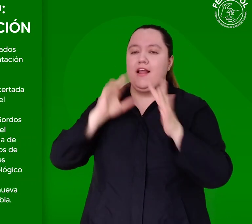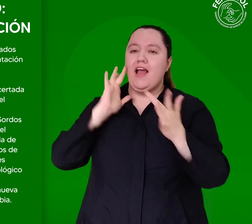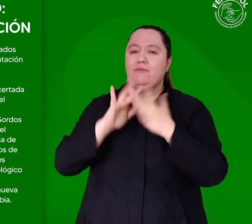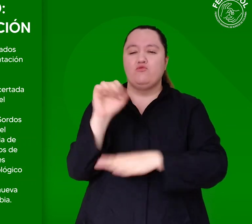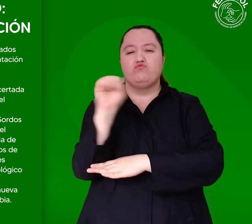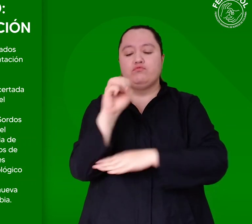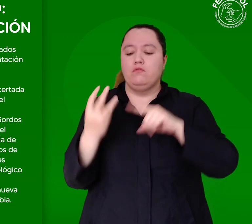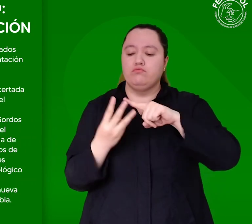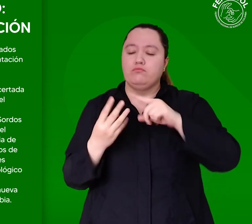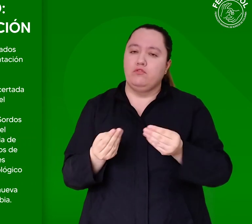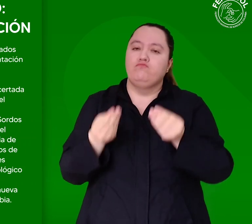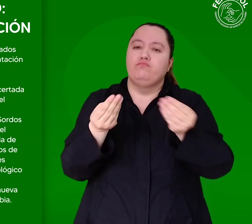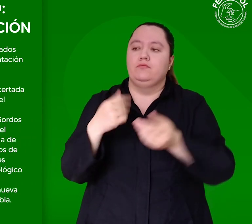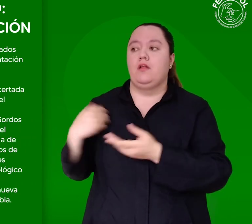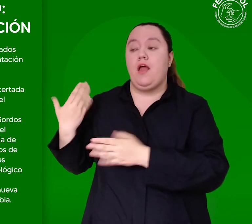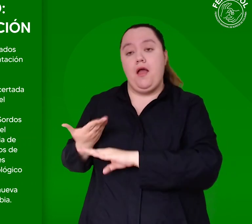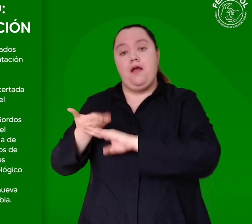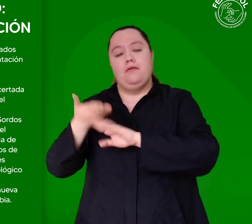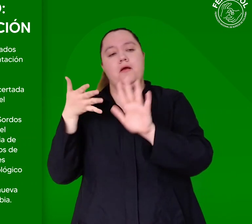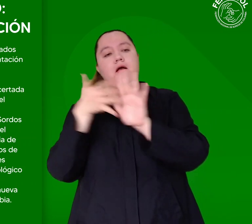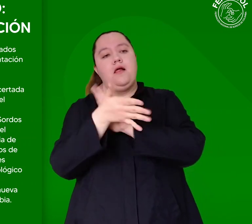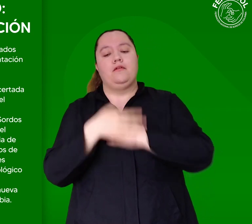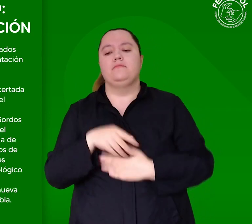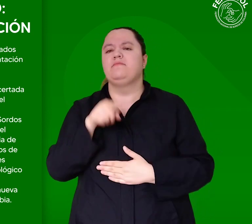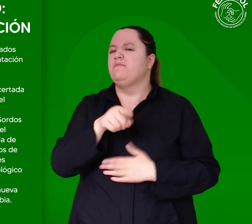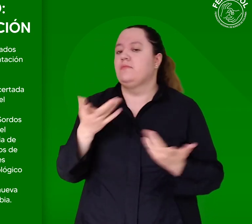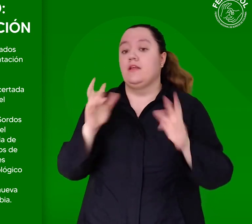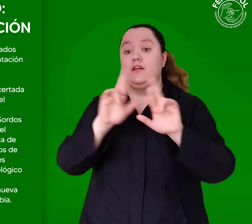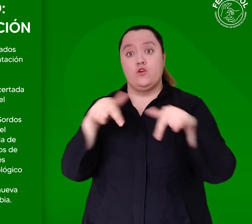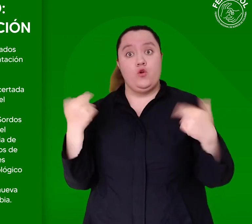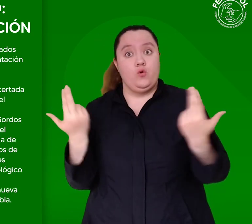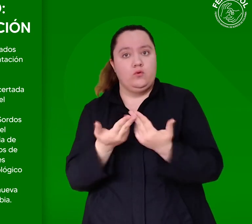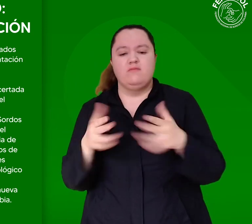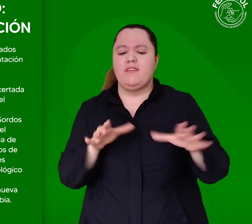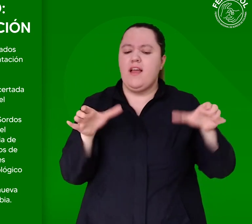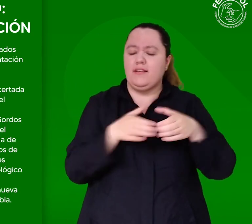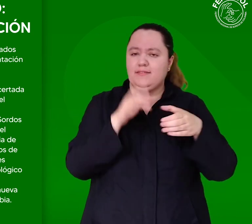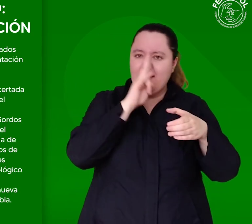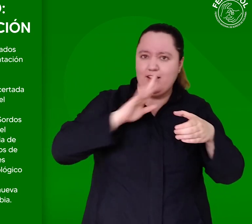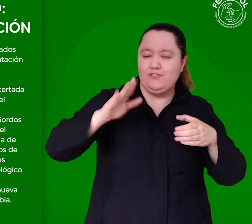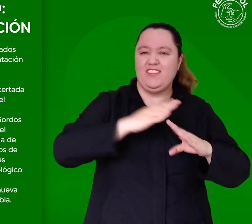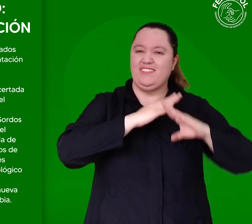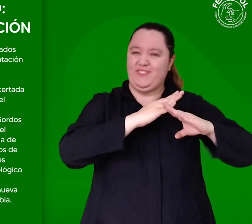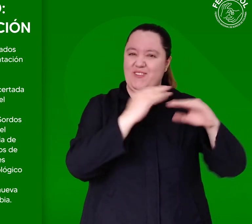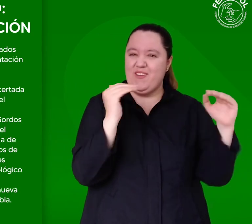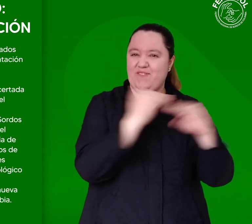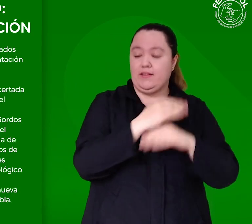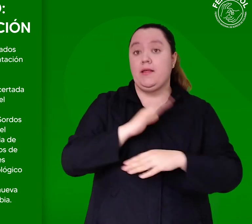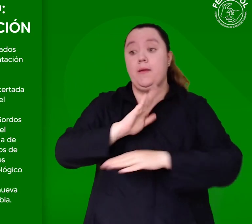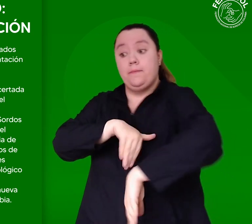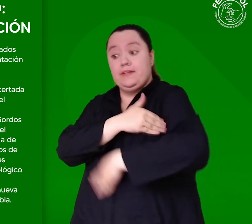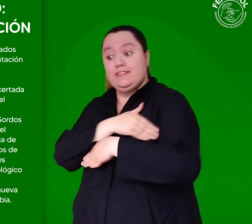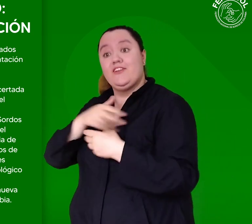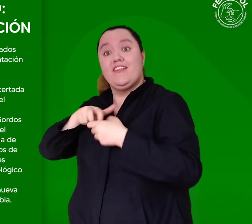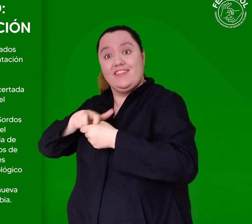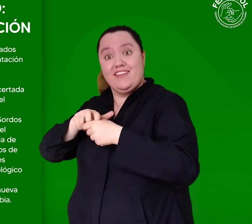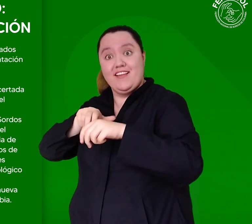reglamentación de la licencia de conducción. En una reunión concertada por la Agencia Nacional de Seguridad Vial y el Ministerio de Transporte,